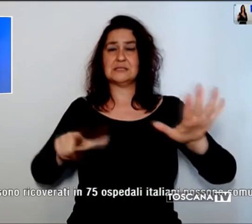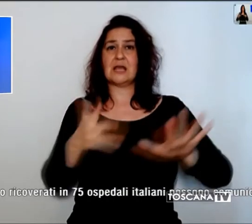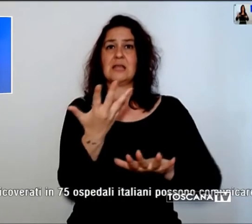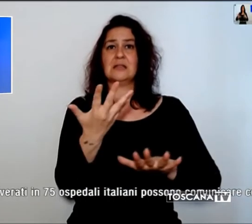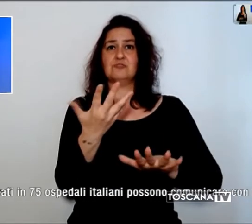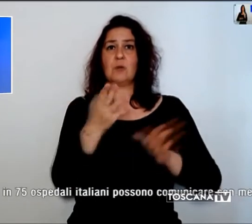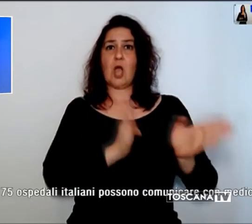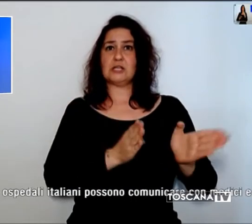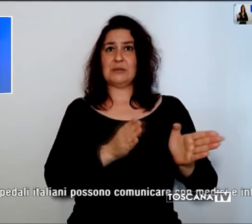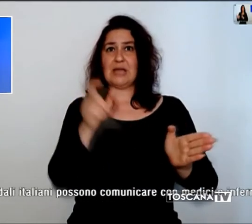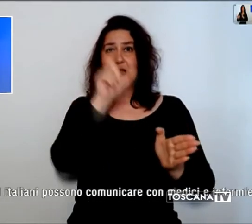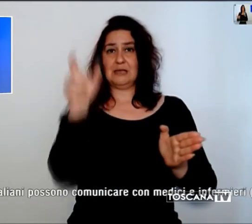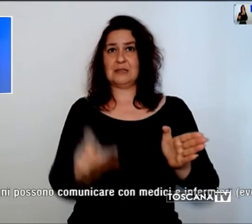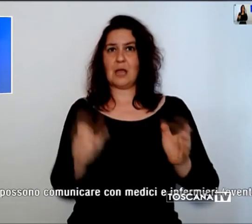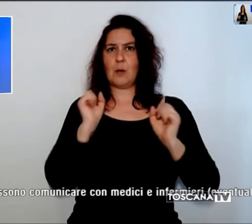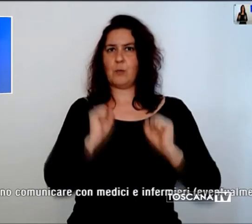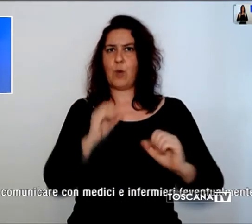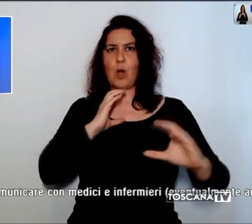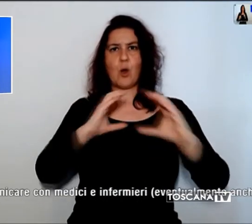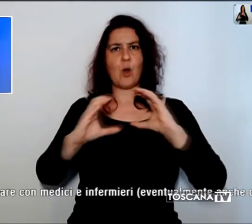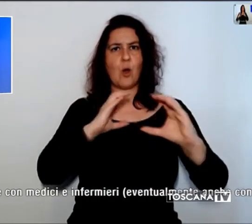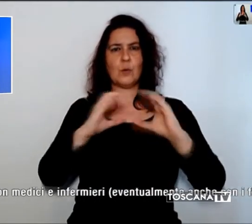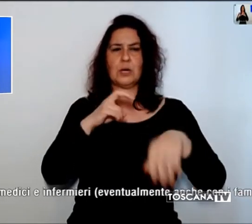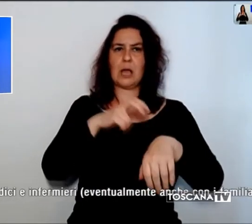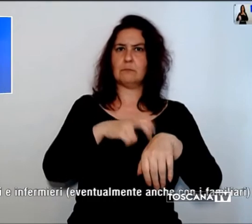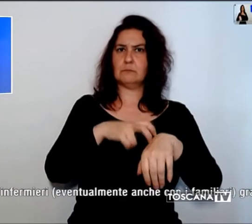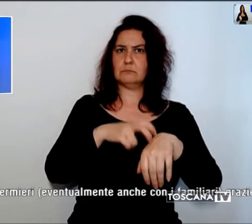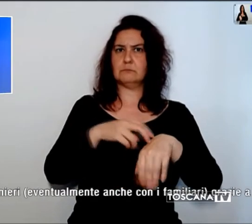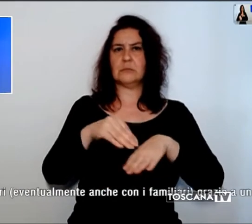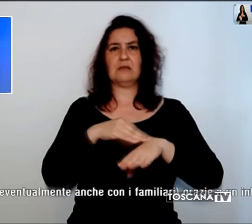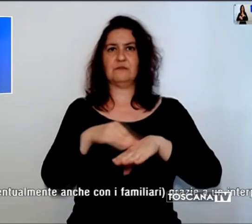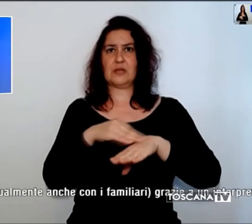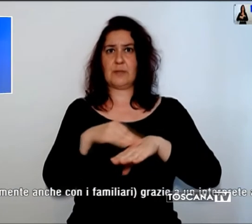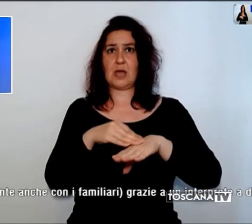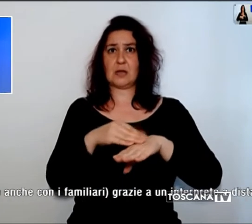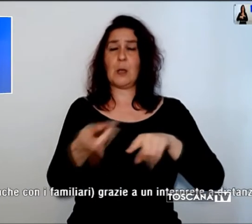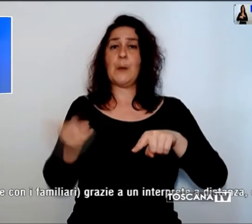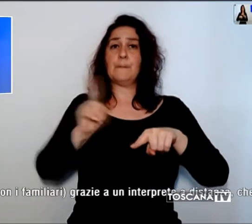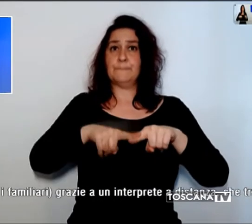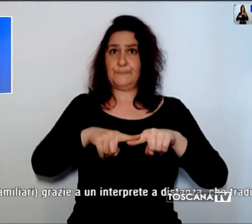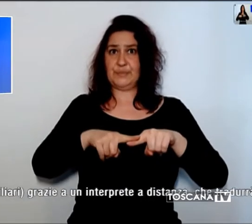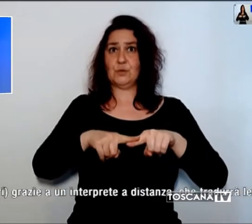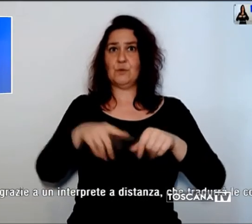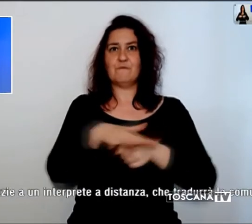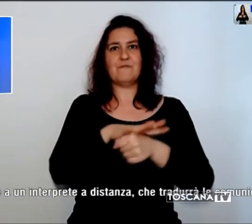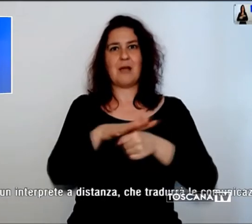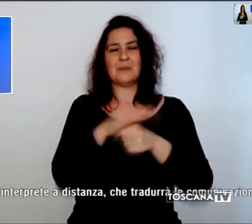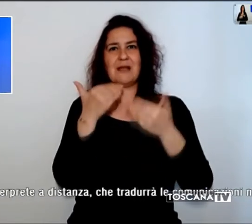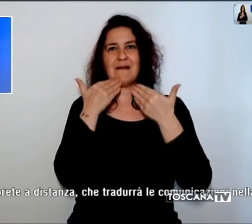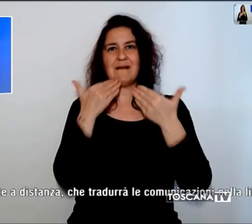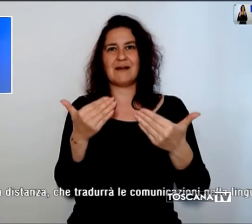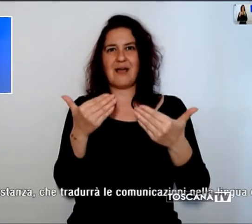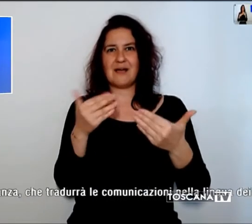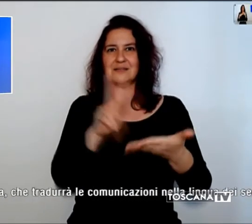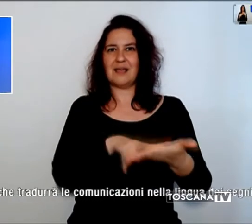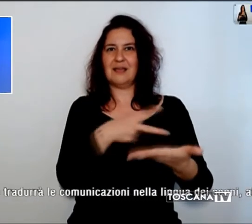possono comunicare con medici e infermieri e eventualmente anche con i familiari grazie a un interprete